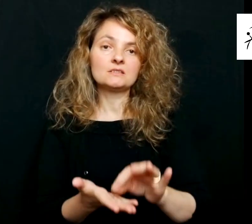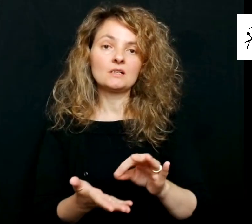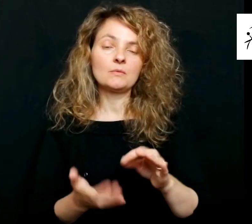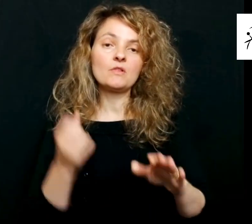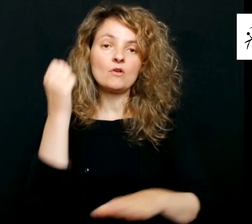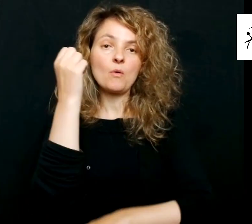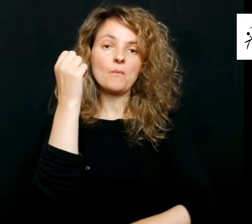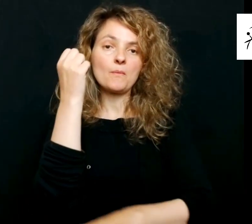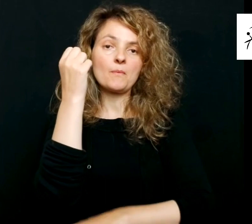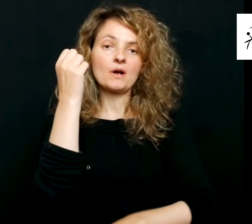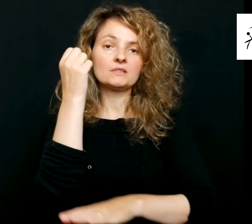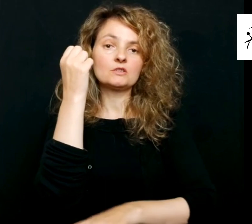esenciales.